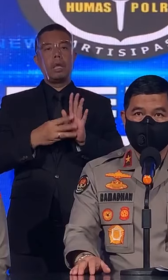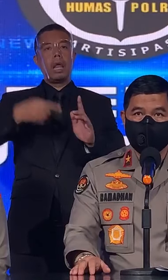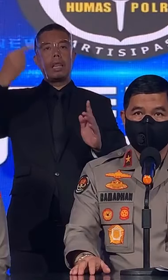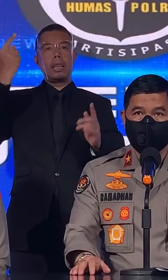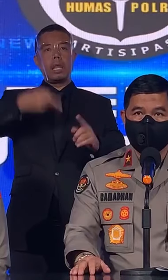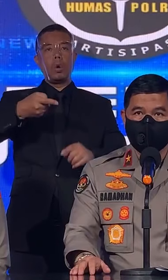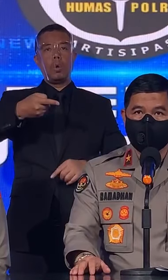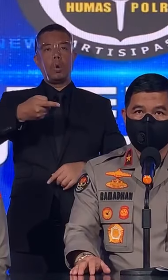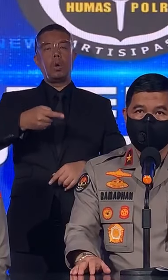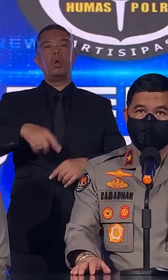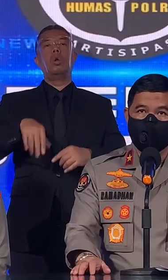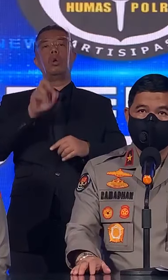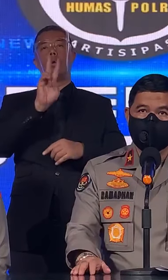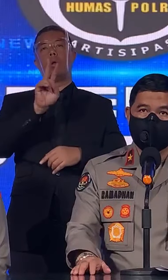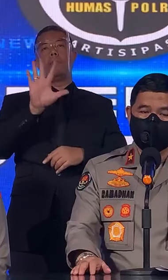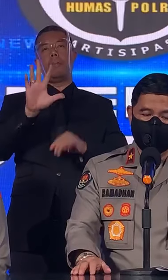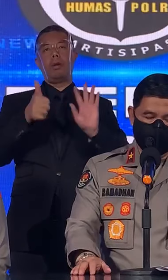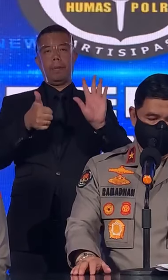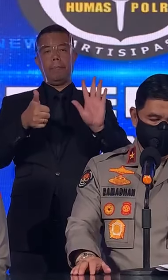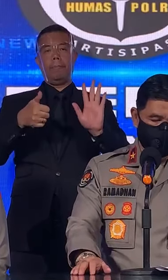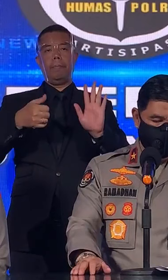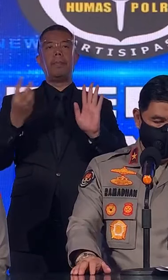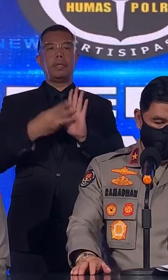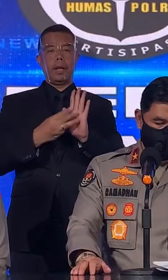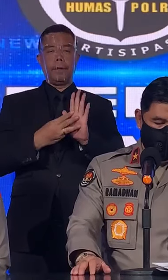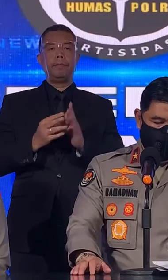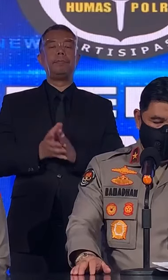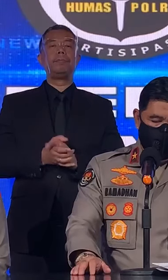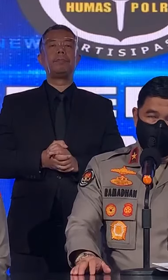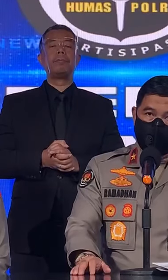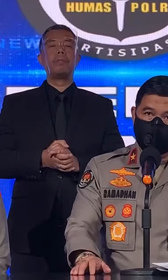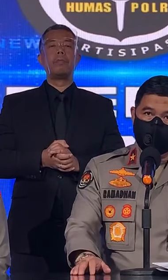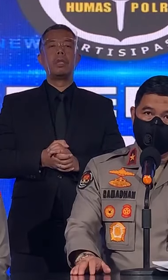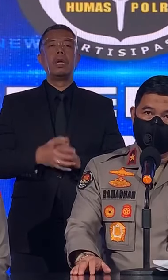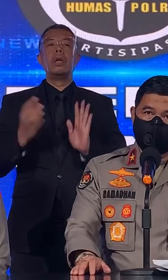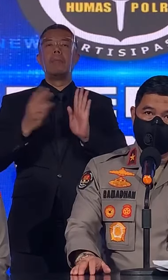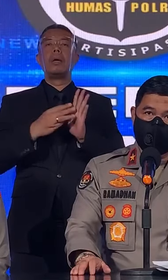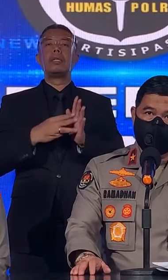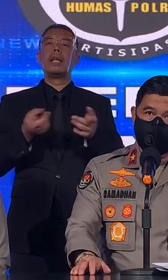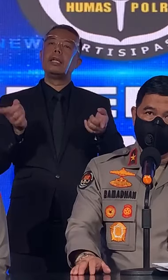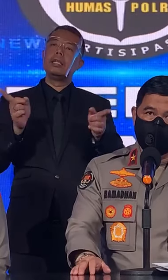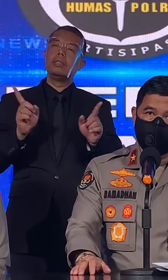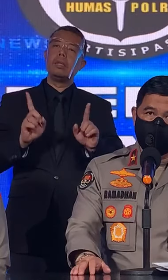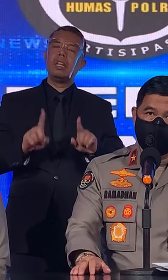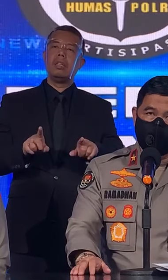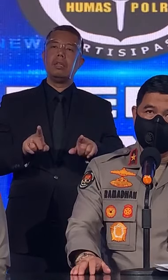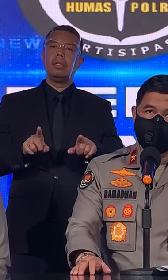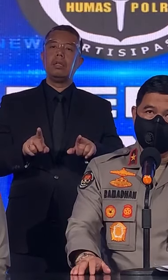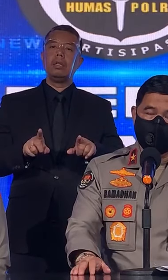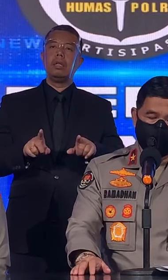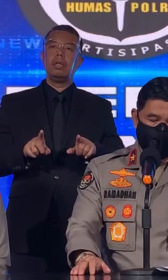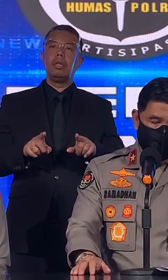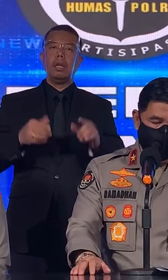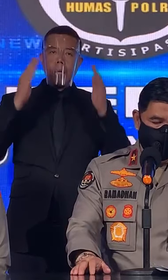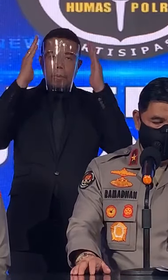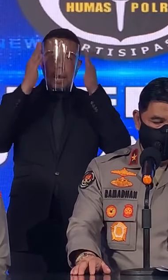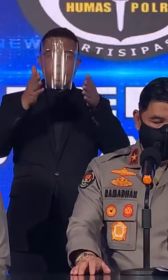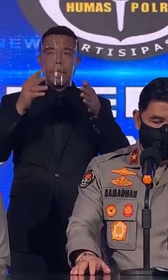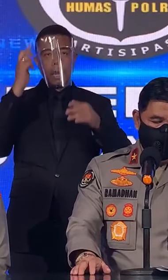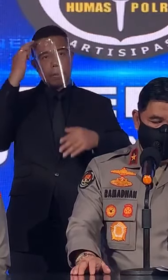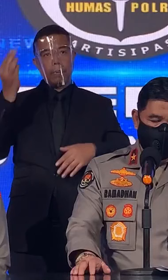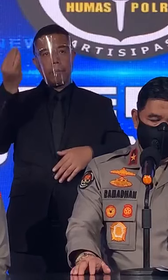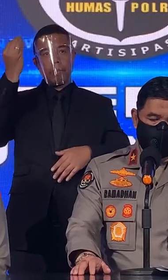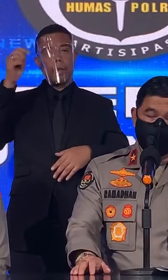teguran sebanyak 256 kejadian. Kasus yang menjadi atensi pimpinan